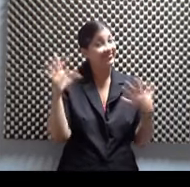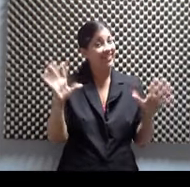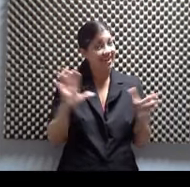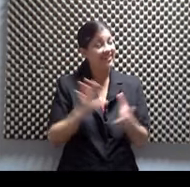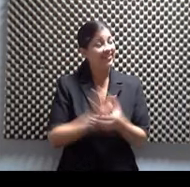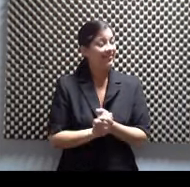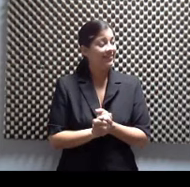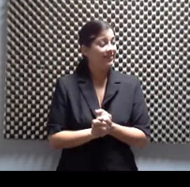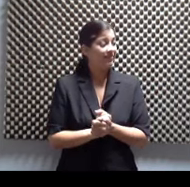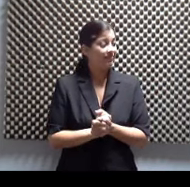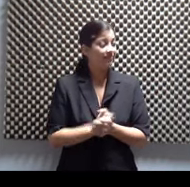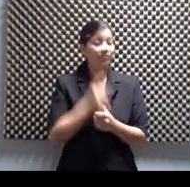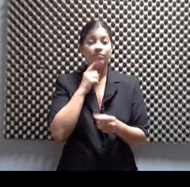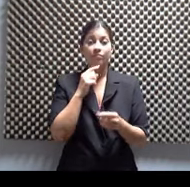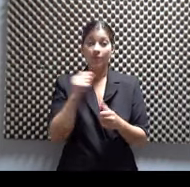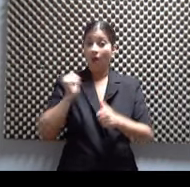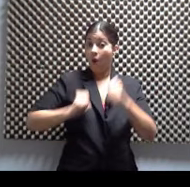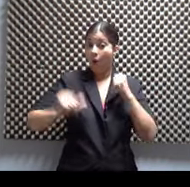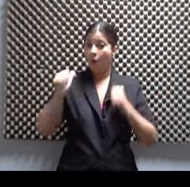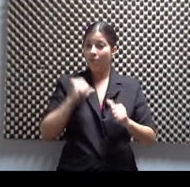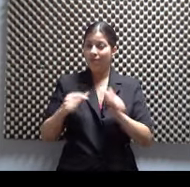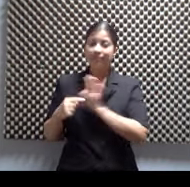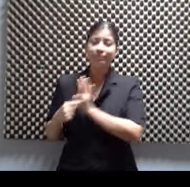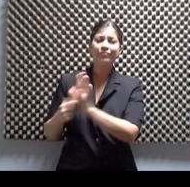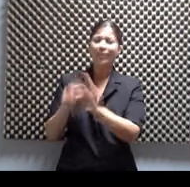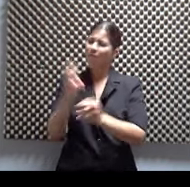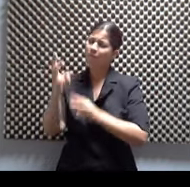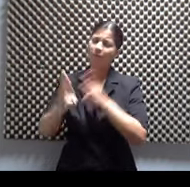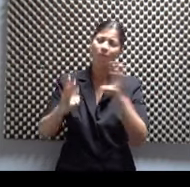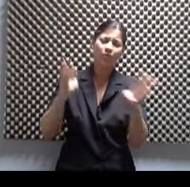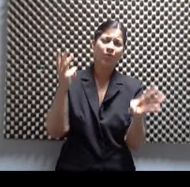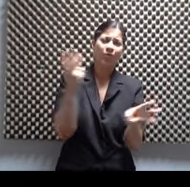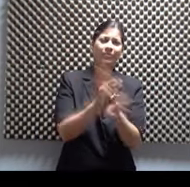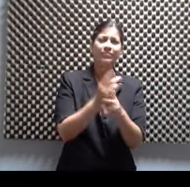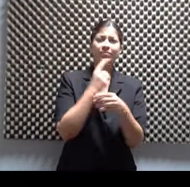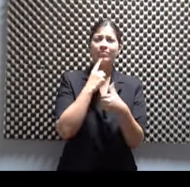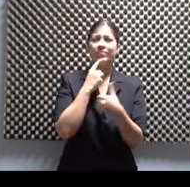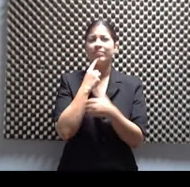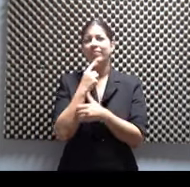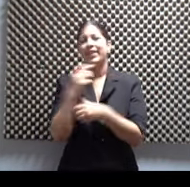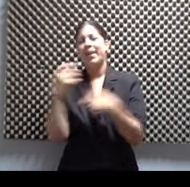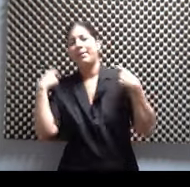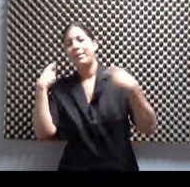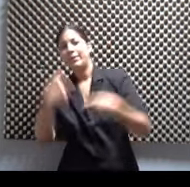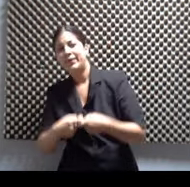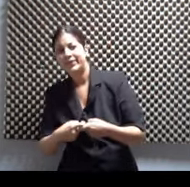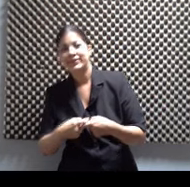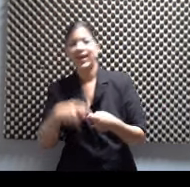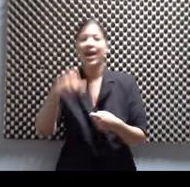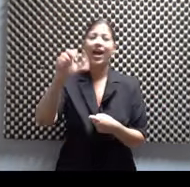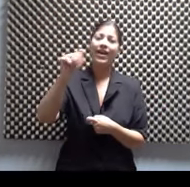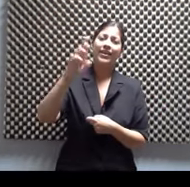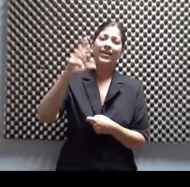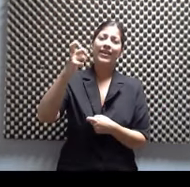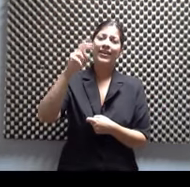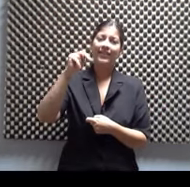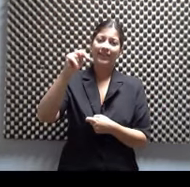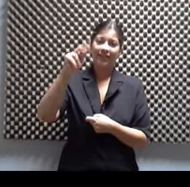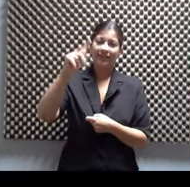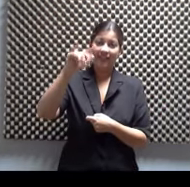obra ha corrido el mundo entero, estado presentada en Madrid, en Argentina, en México, aquí estuve en algún momento y